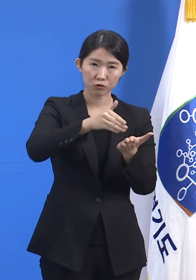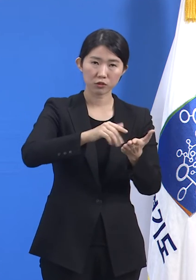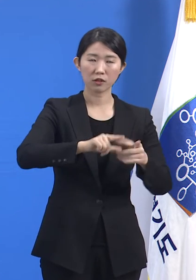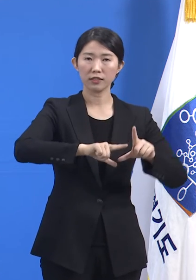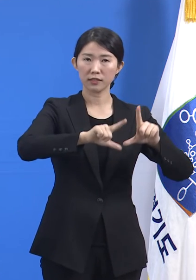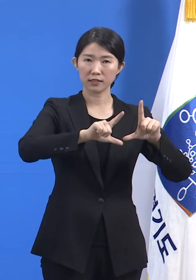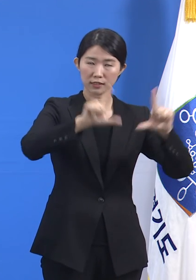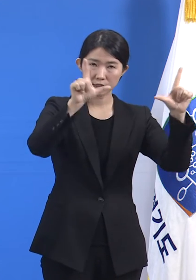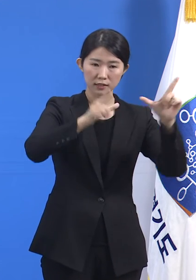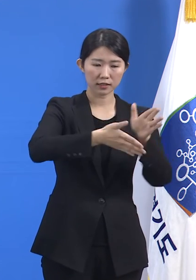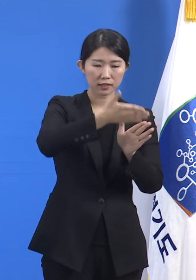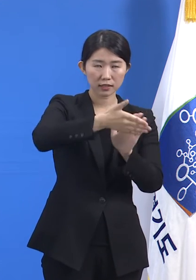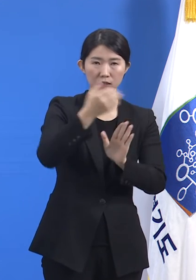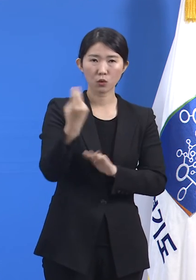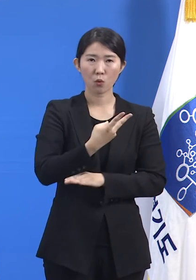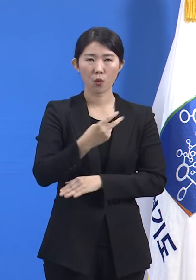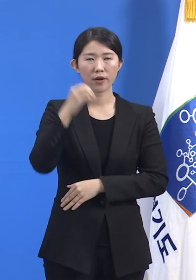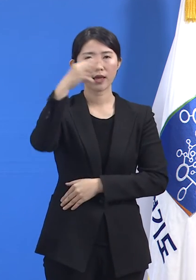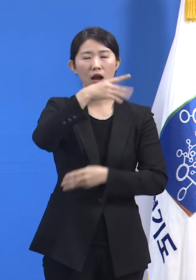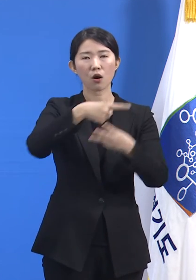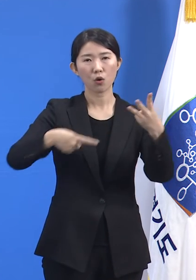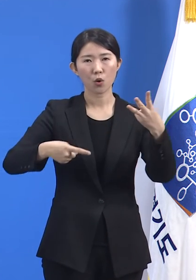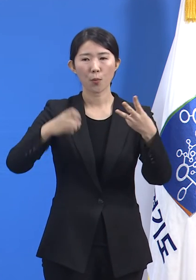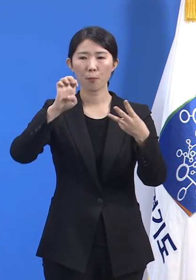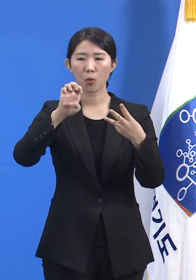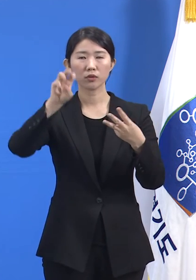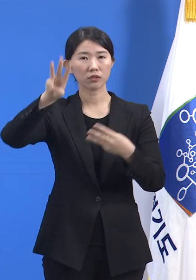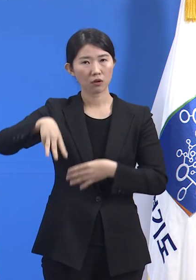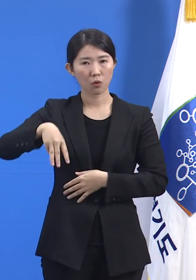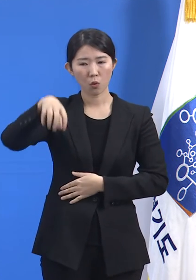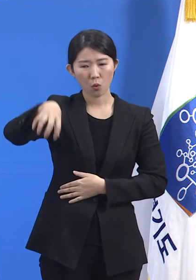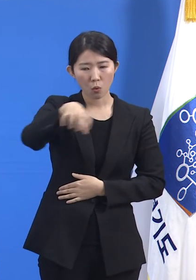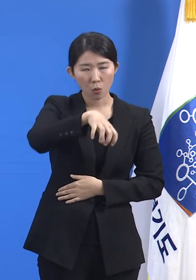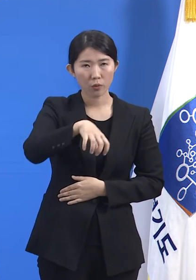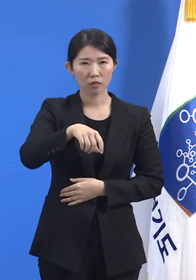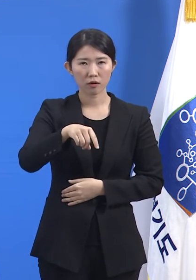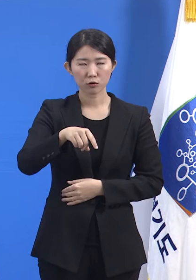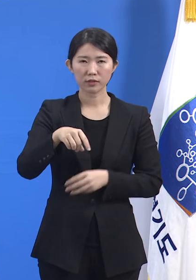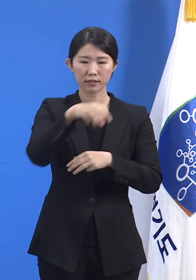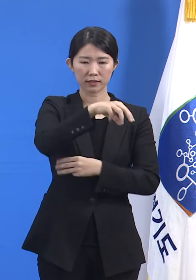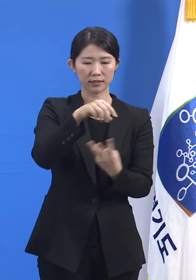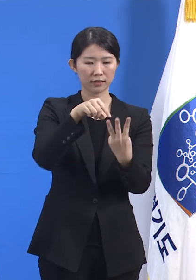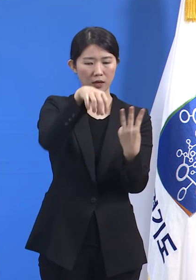인접 시군까지 신속하고 광범위하게 선제검사를 실시하고 있습니다.